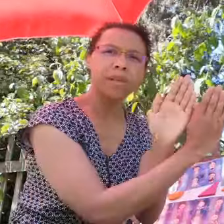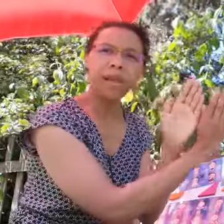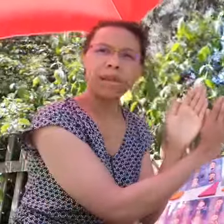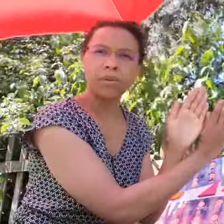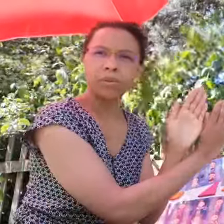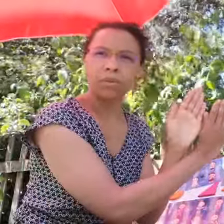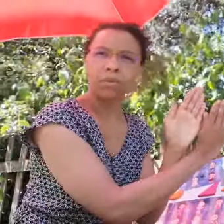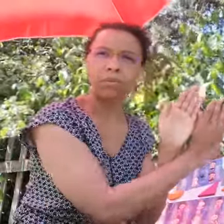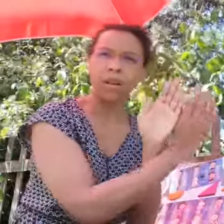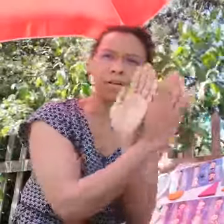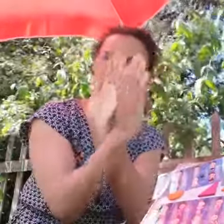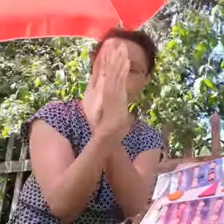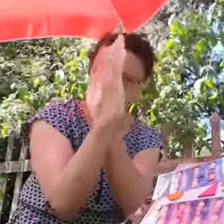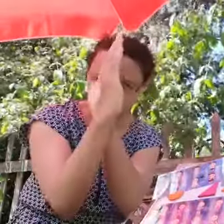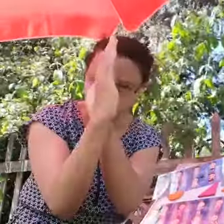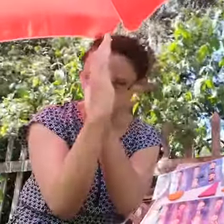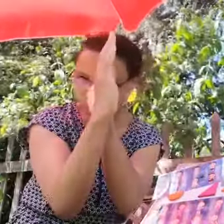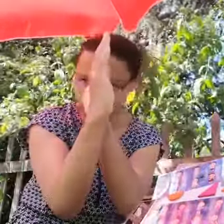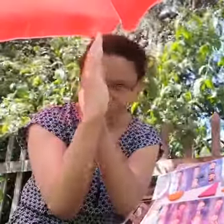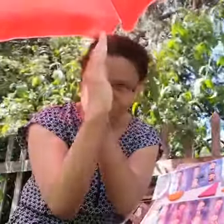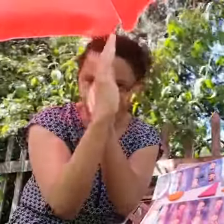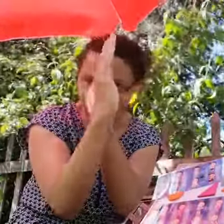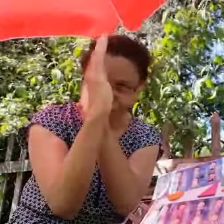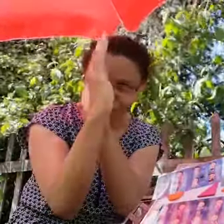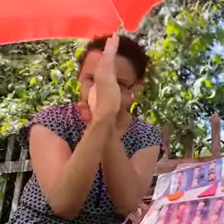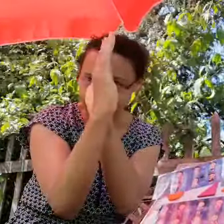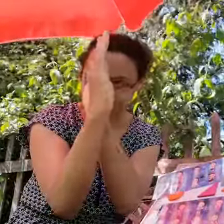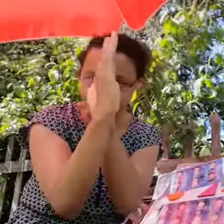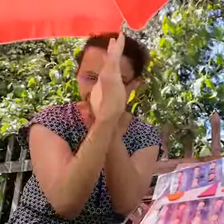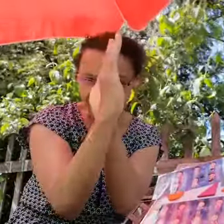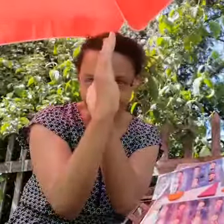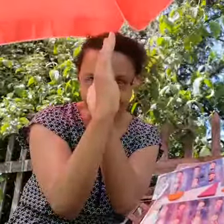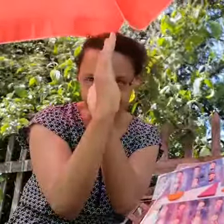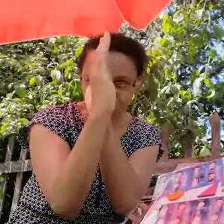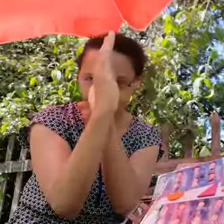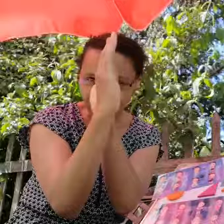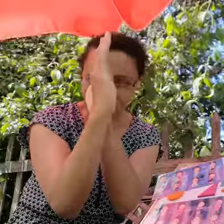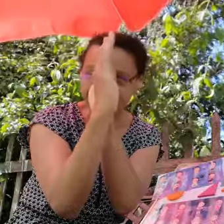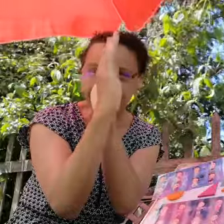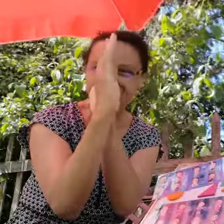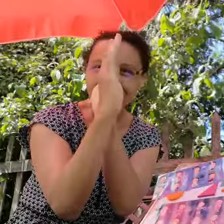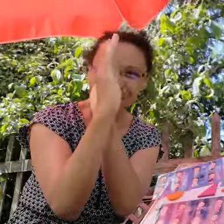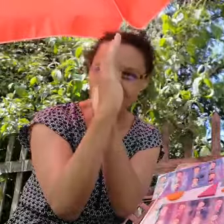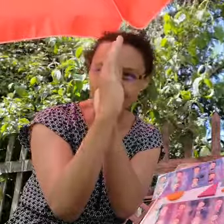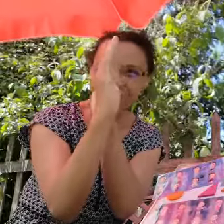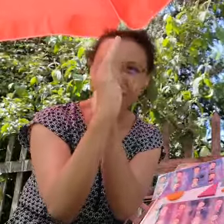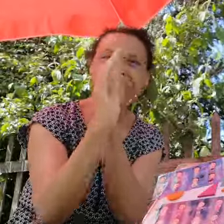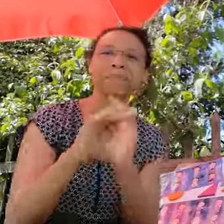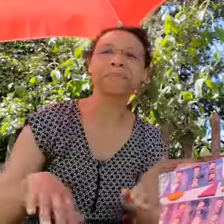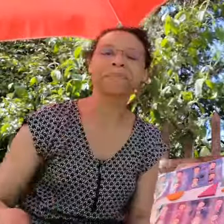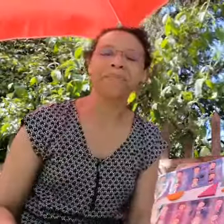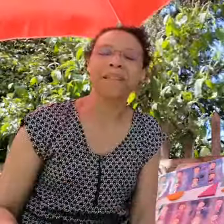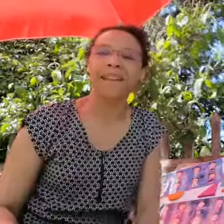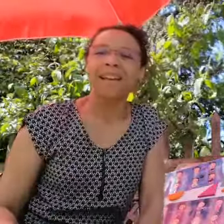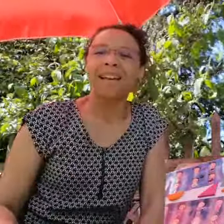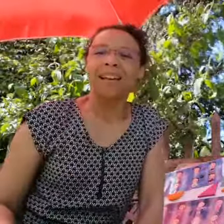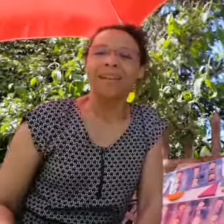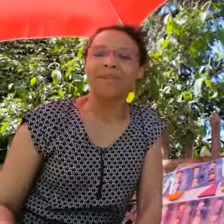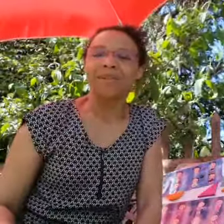derrière l'autre voilà oh je vois que tu t'es caché derrière le canapé je te vois tu t'es trouvée ensuite